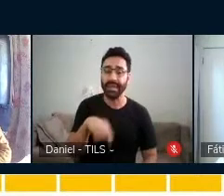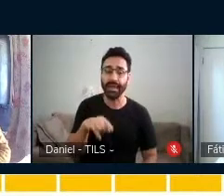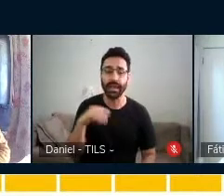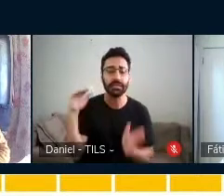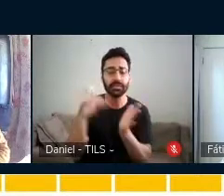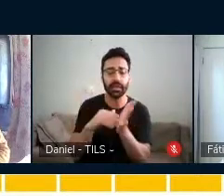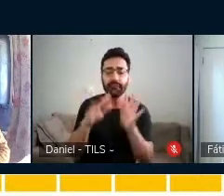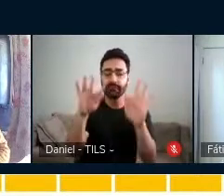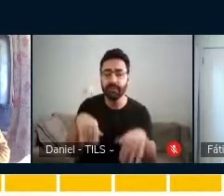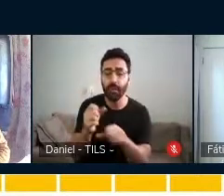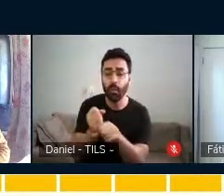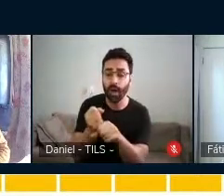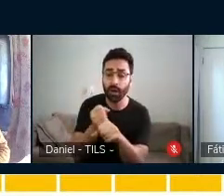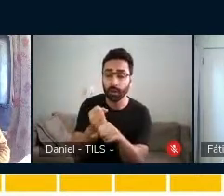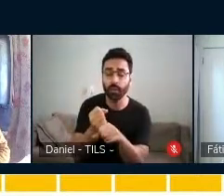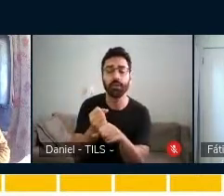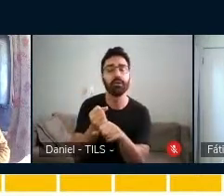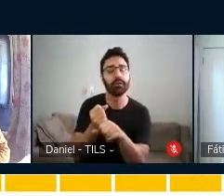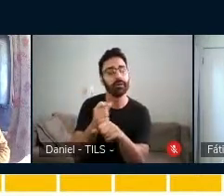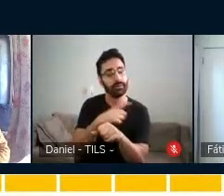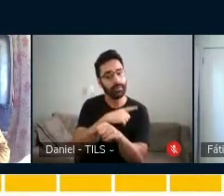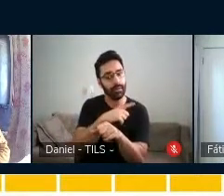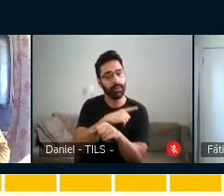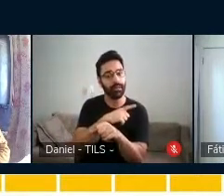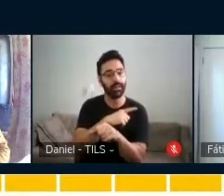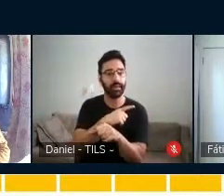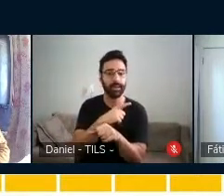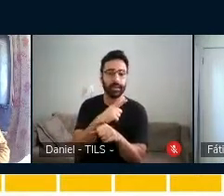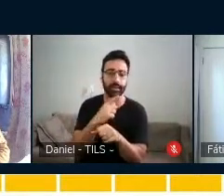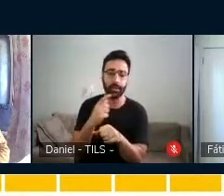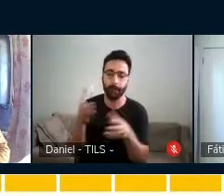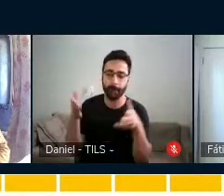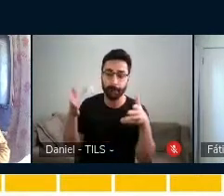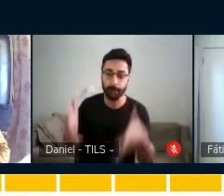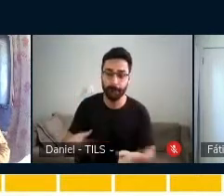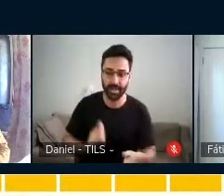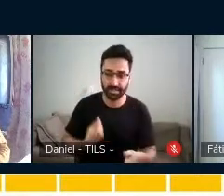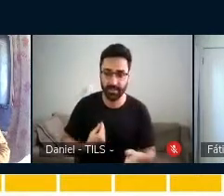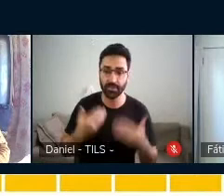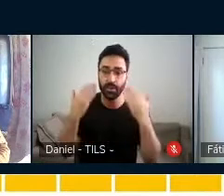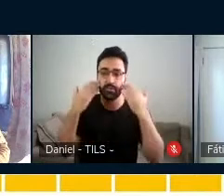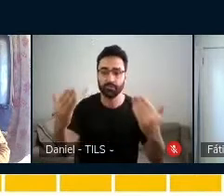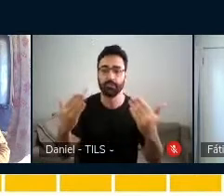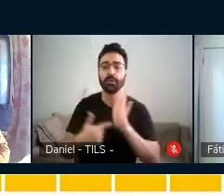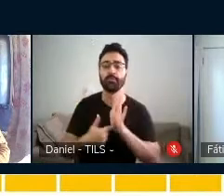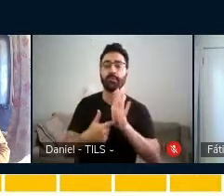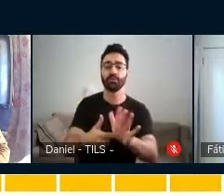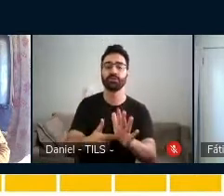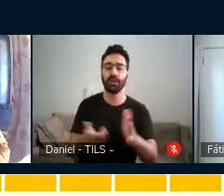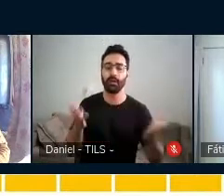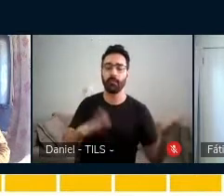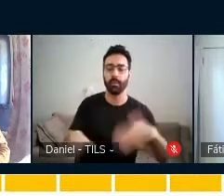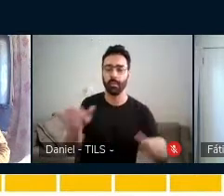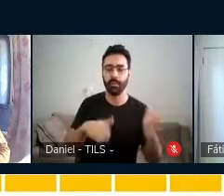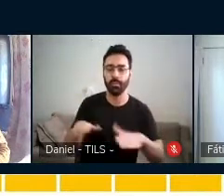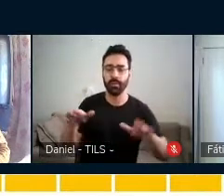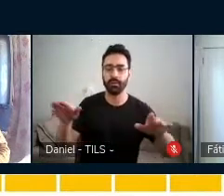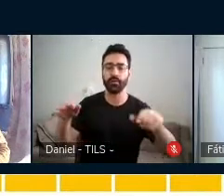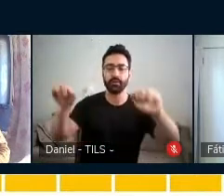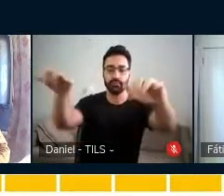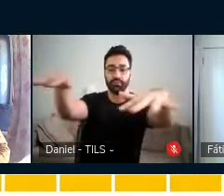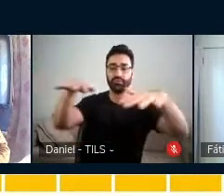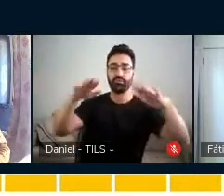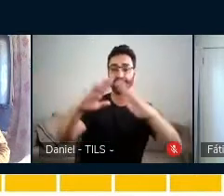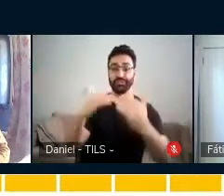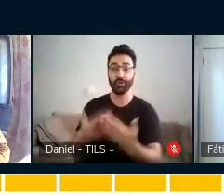a gente tivesse uma participação e apresentasse o coxong para toda a escola.